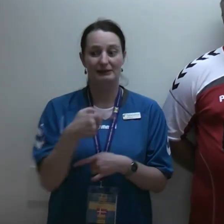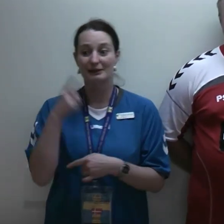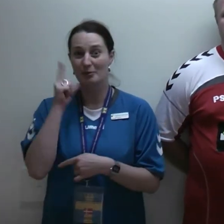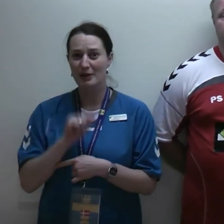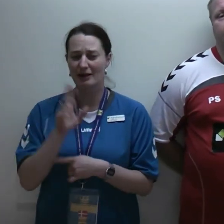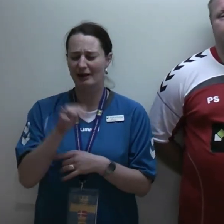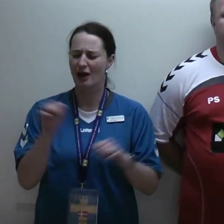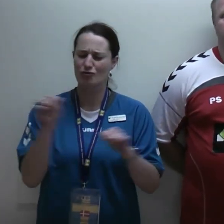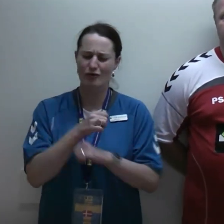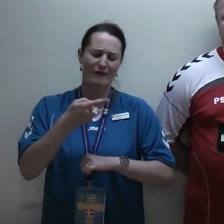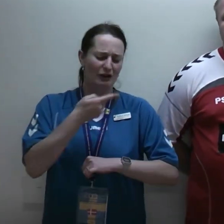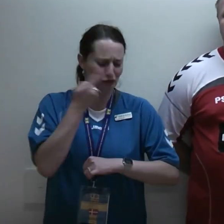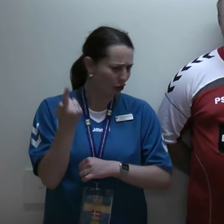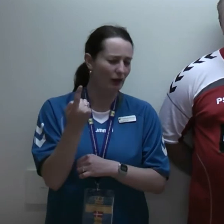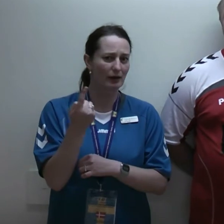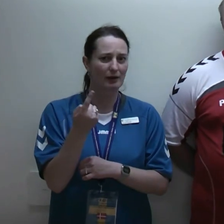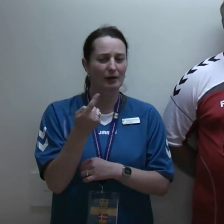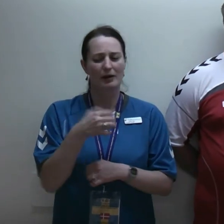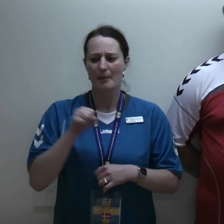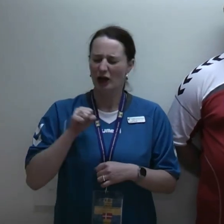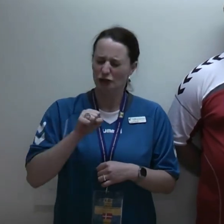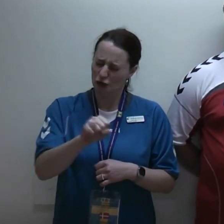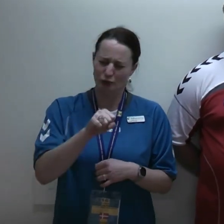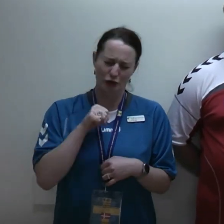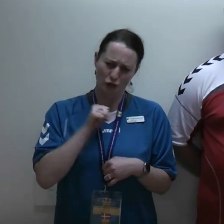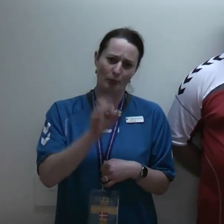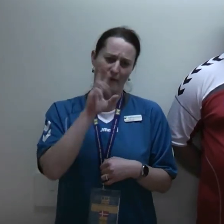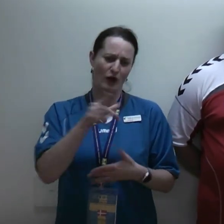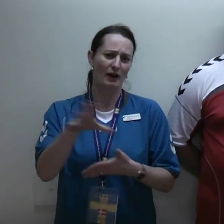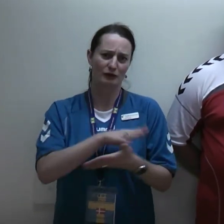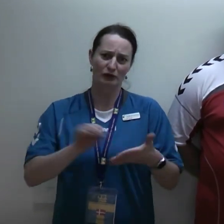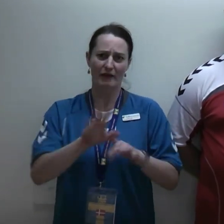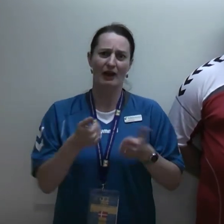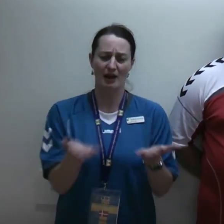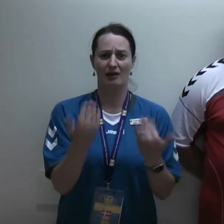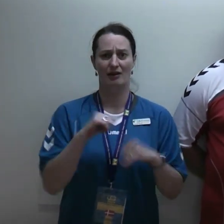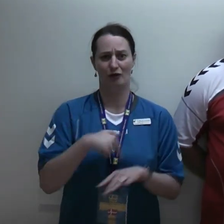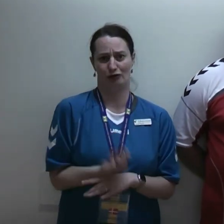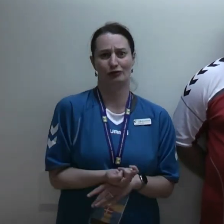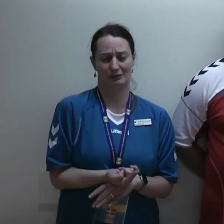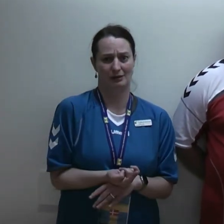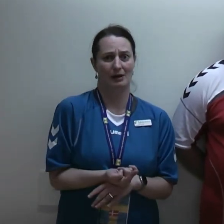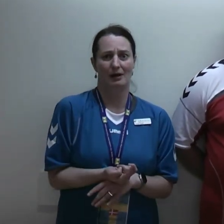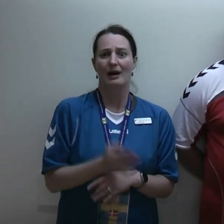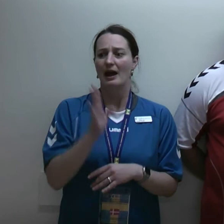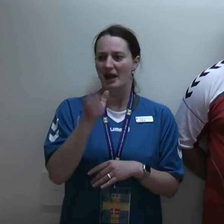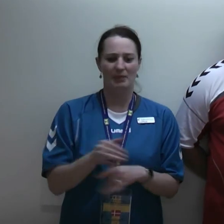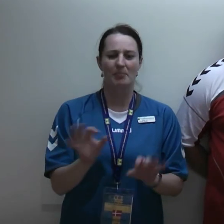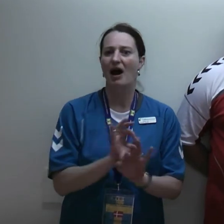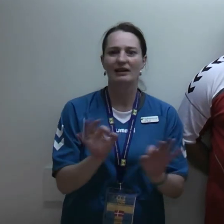stolt. I har leveret et super, super flot resultat. Man kommer ikke bare heldigt til en sølvmedalje ved et